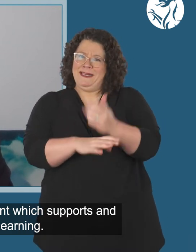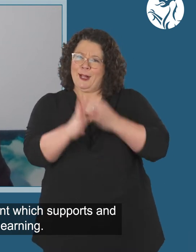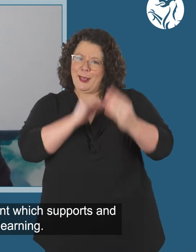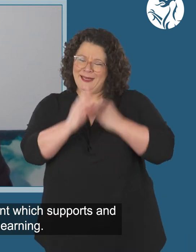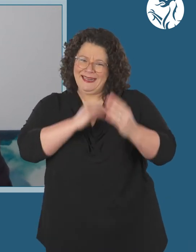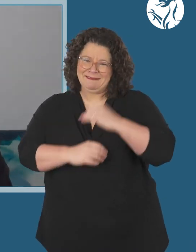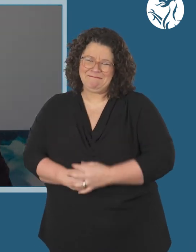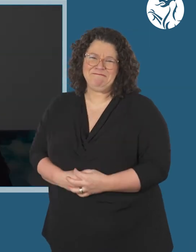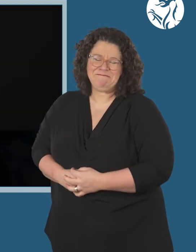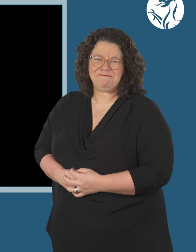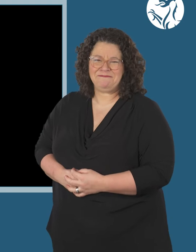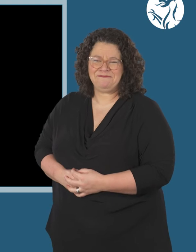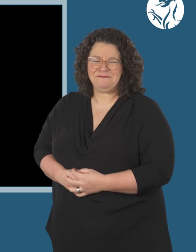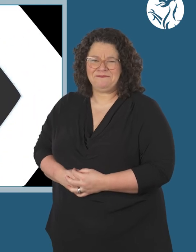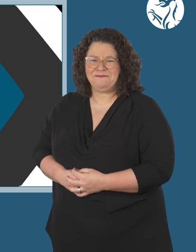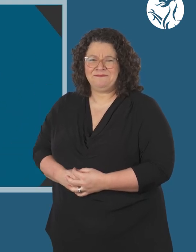work-based learning.